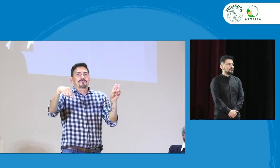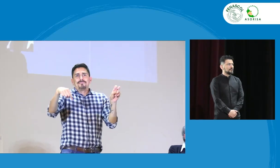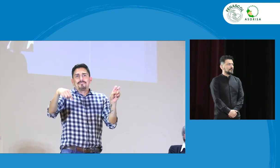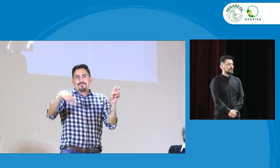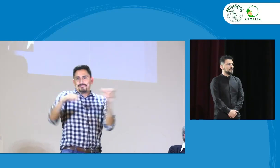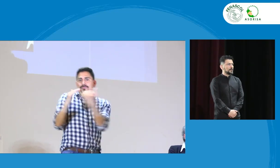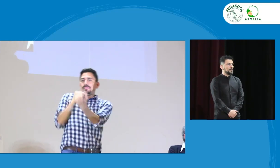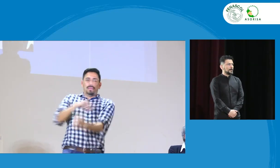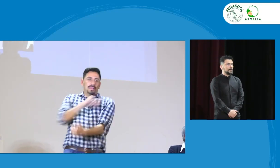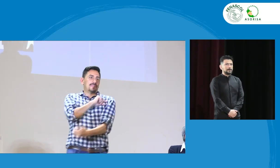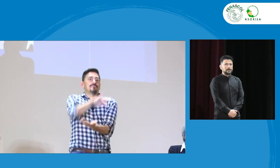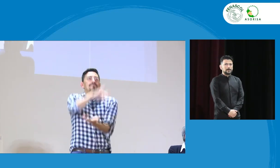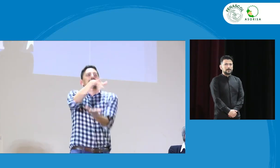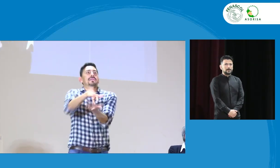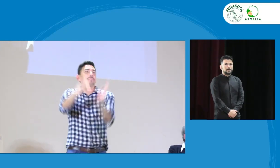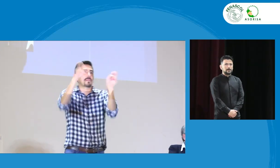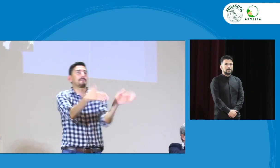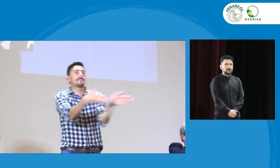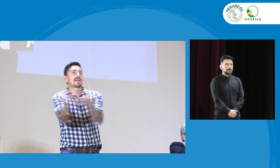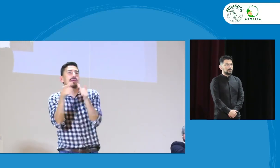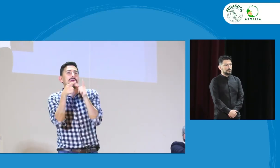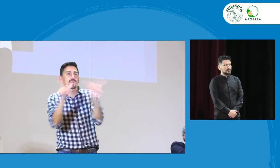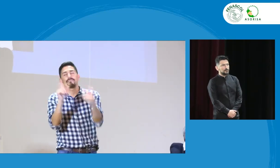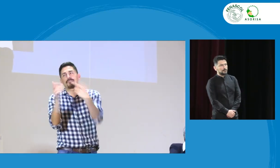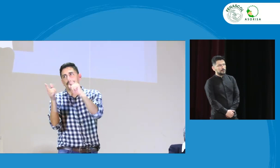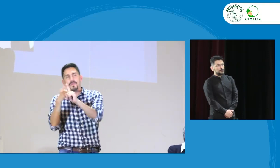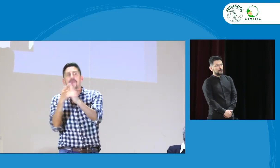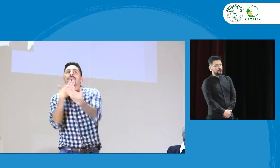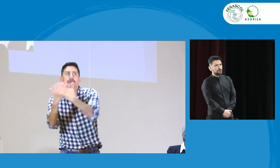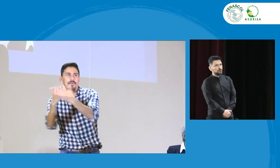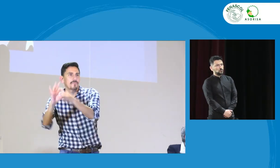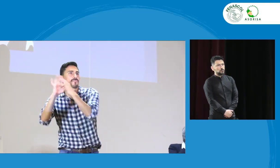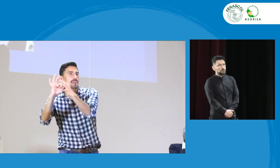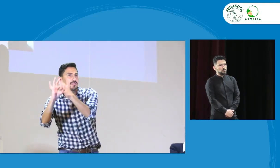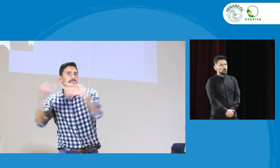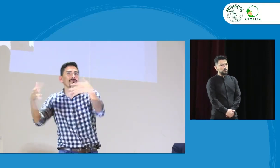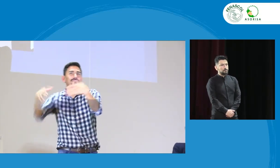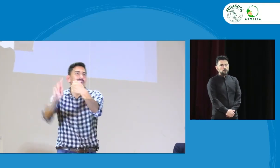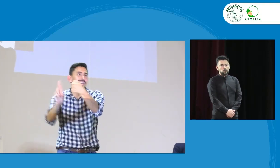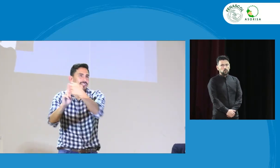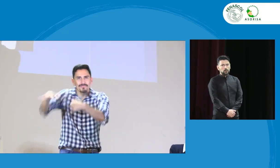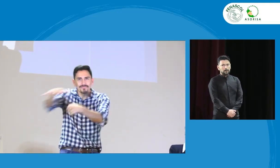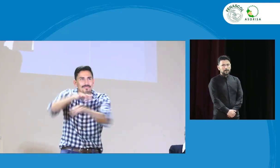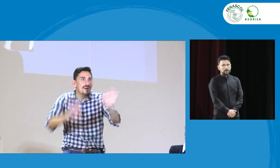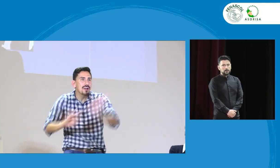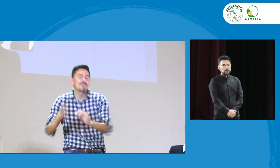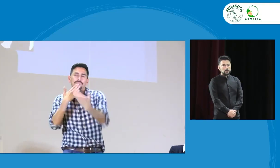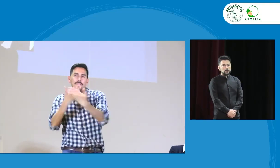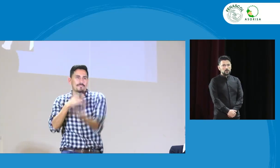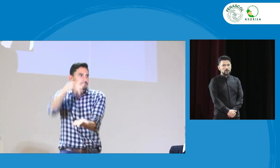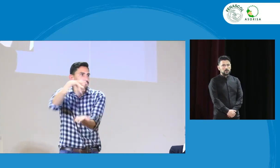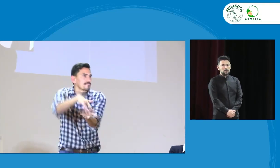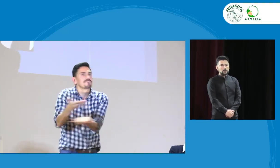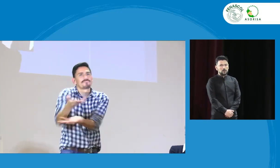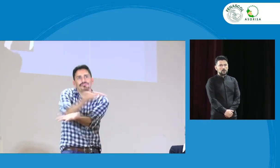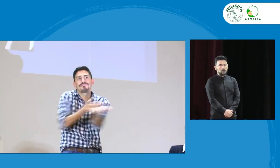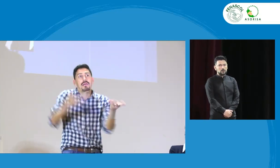agradezco la invitación que han hecho al INSOR en este tema de planeación lingüística, también a Dan Sorrisa por la